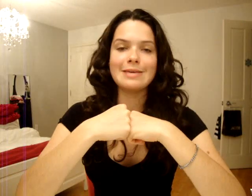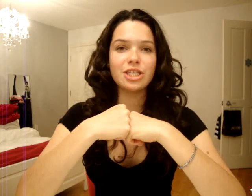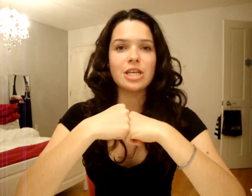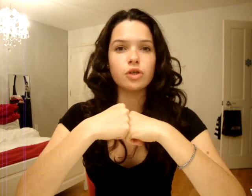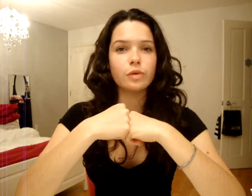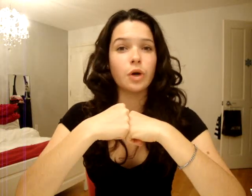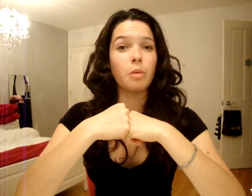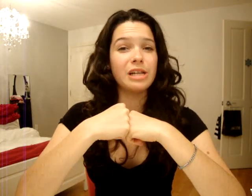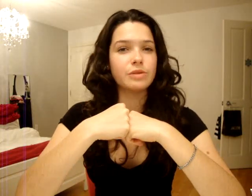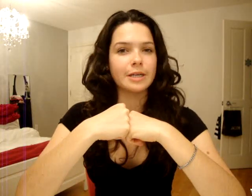Imaginez les jours où ils sont 1200.